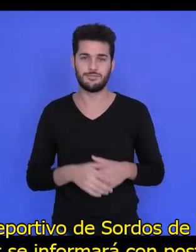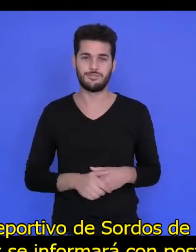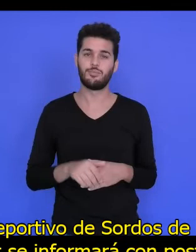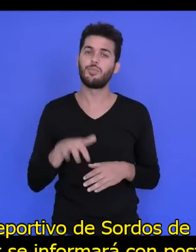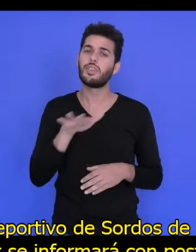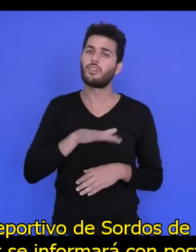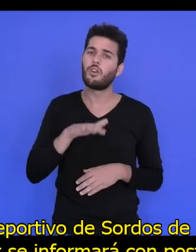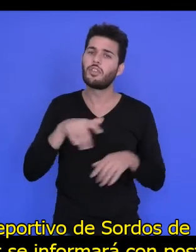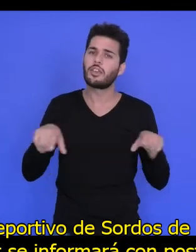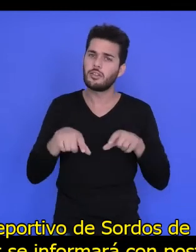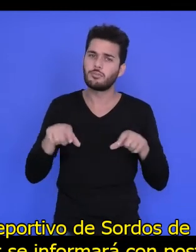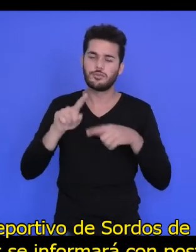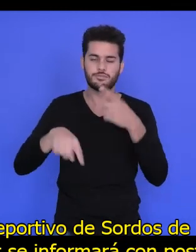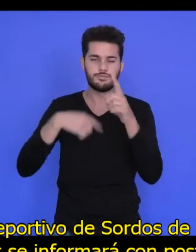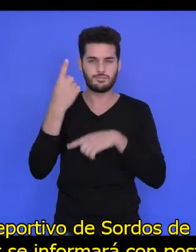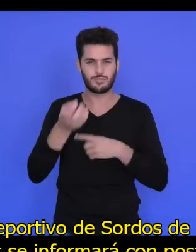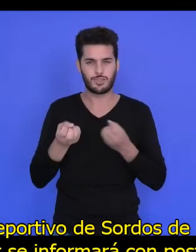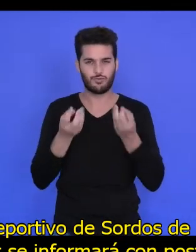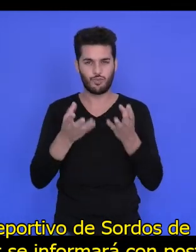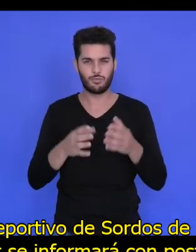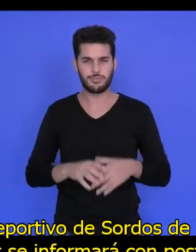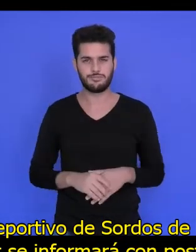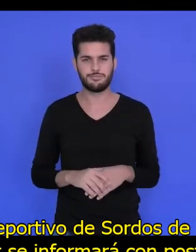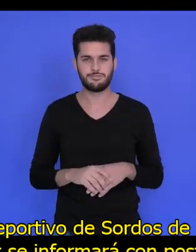de Las Palmas. El lugar se informará con posterioridad.